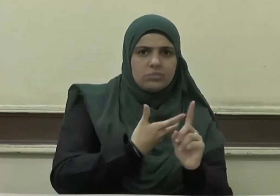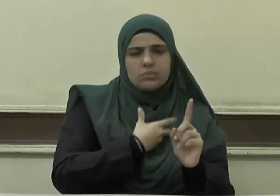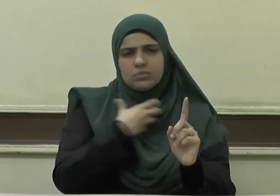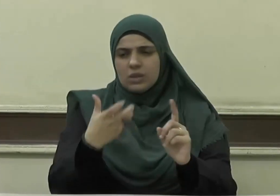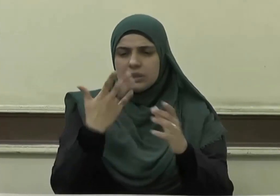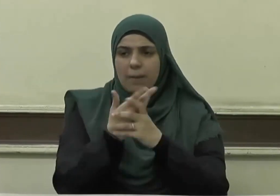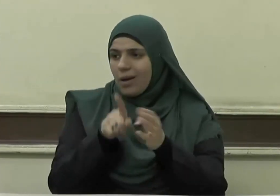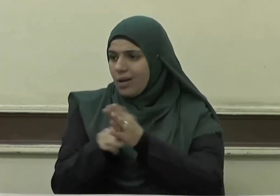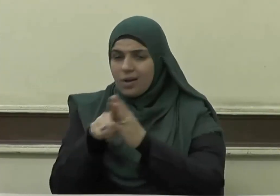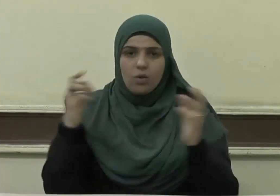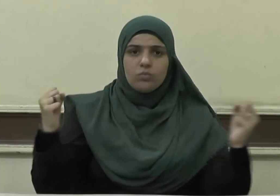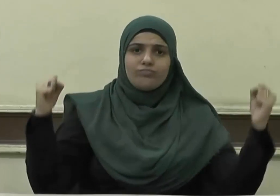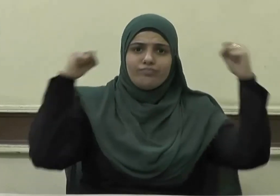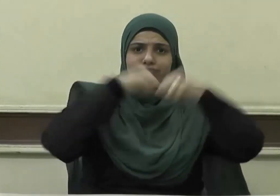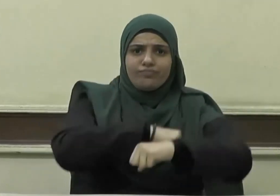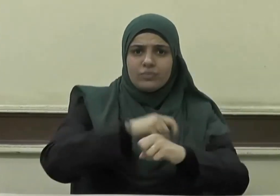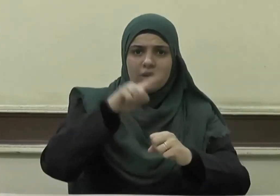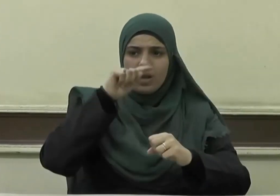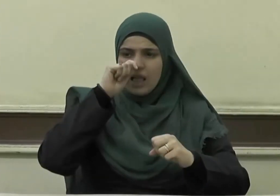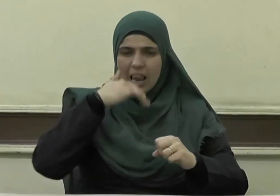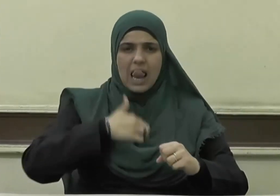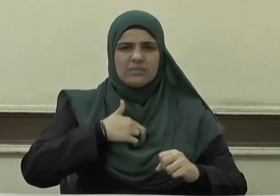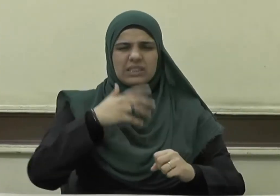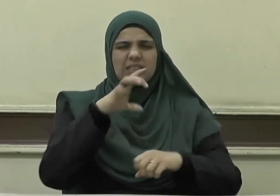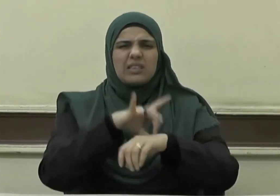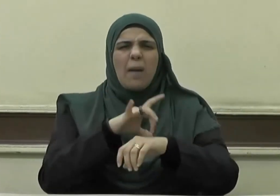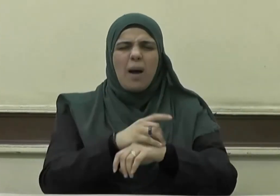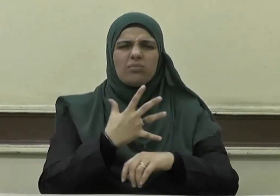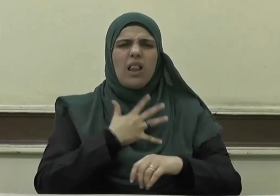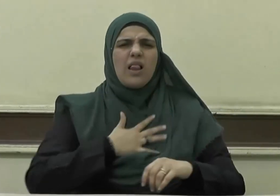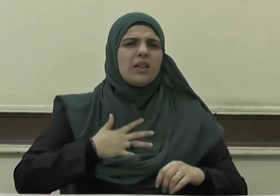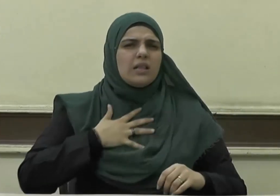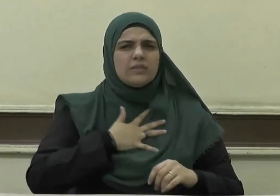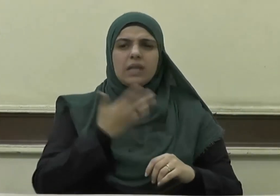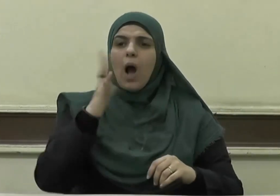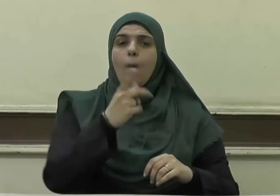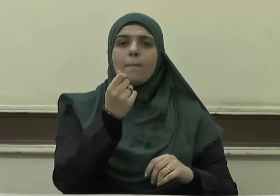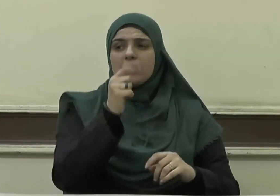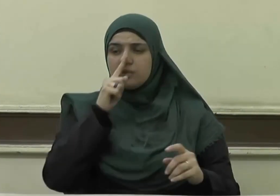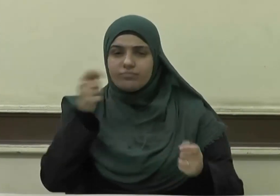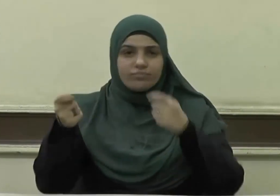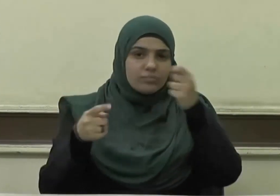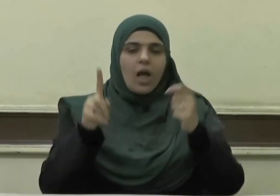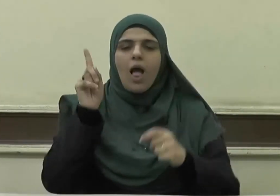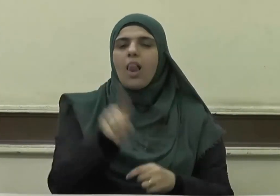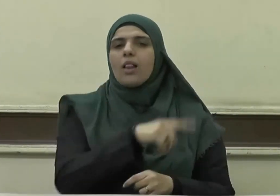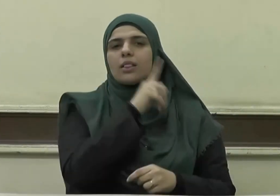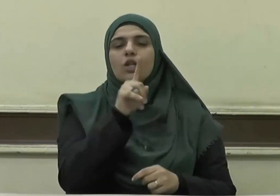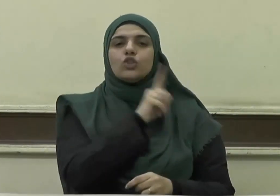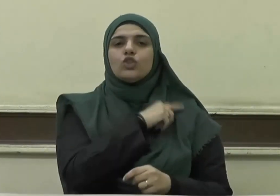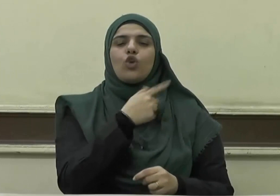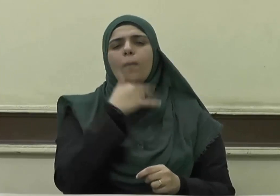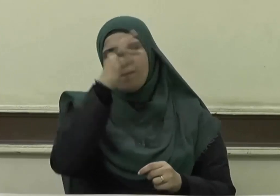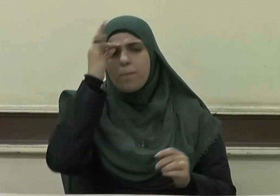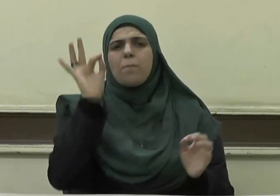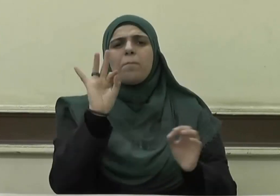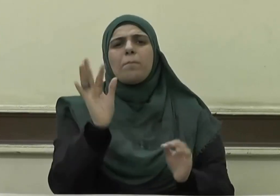لهم أذى معنوية كان أم مدية مثل الغيبة